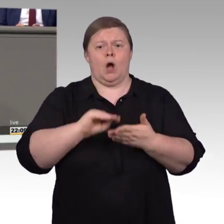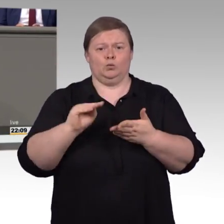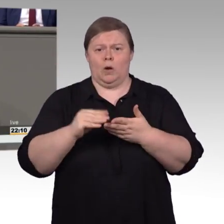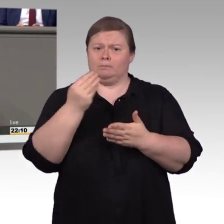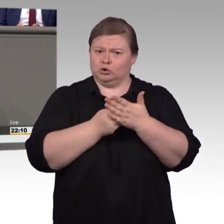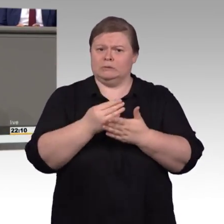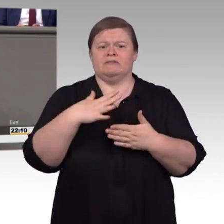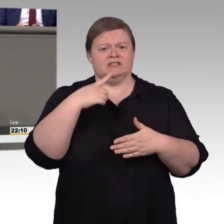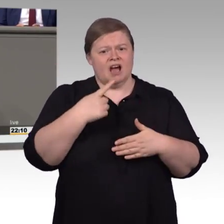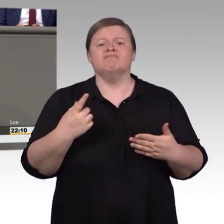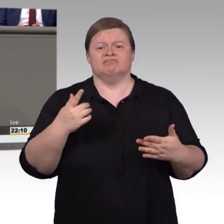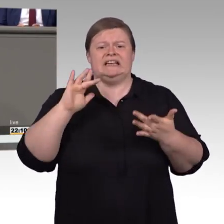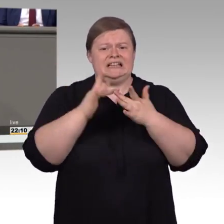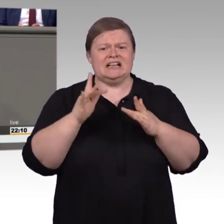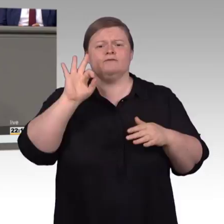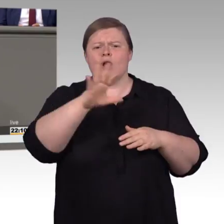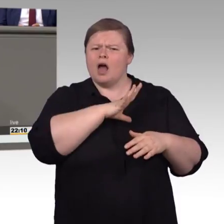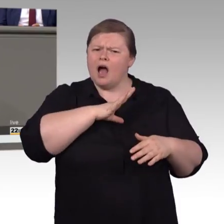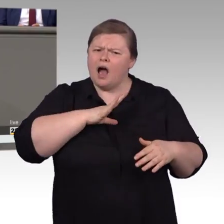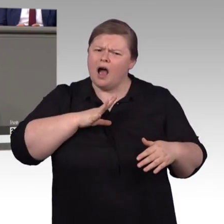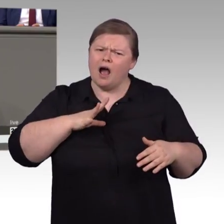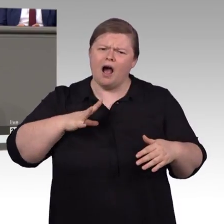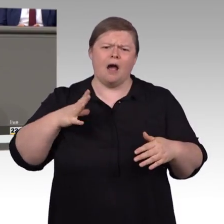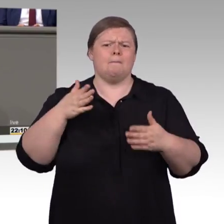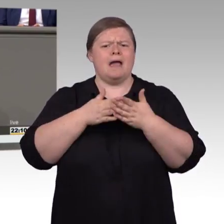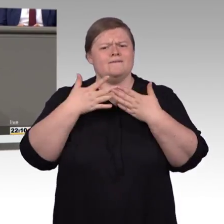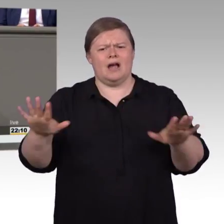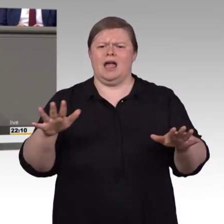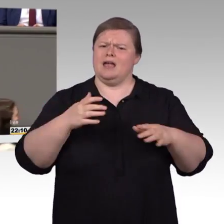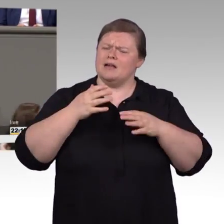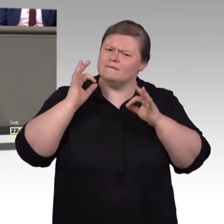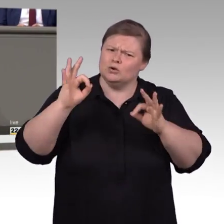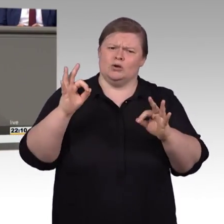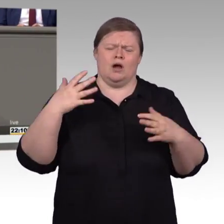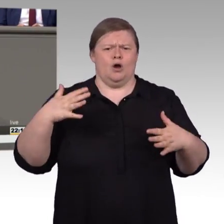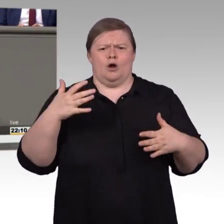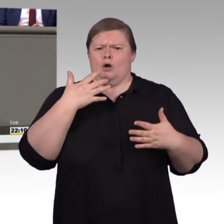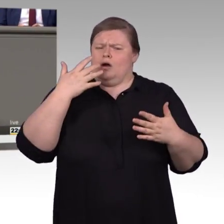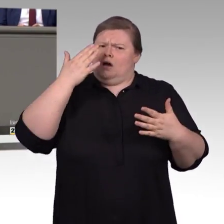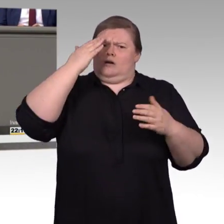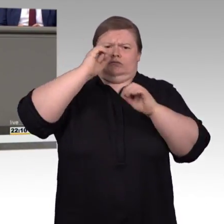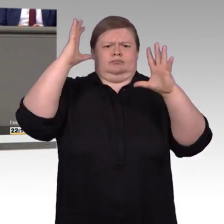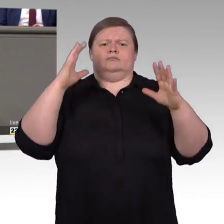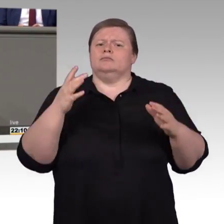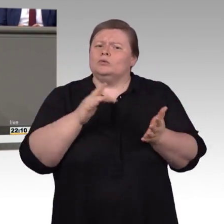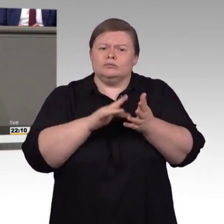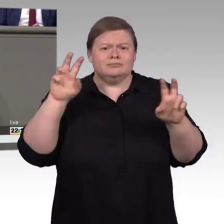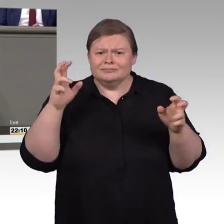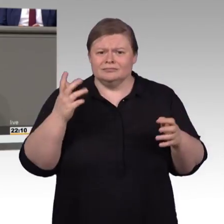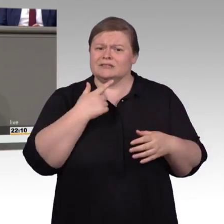per Text möglich. Kein anstrengendes Lippenlesen mehr. Videos gab es sowieso keine. Und wenn, wenn dann, dann hängte sich der Player